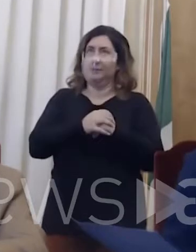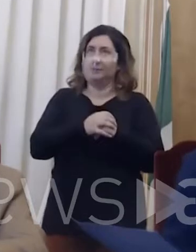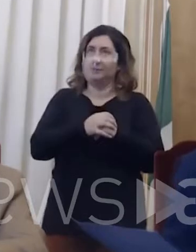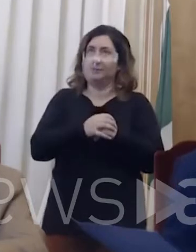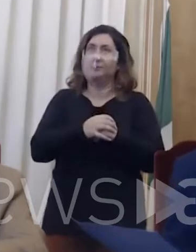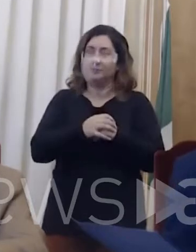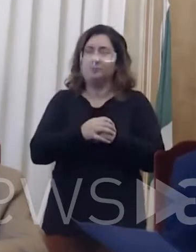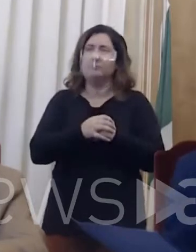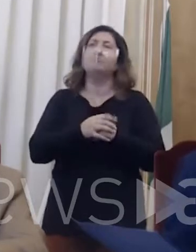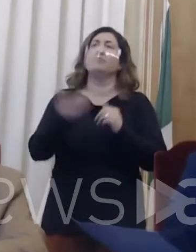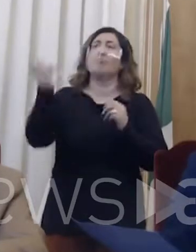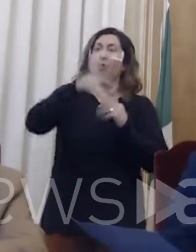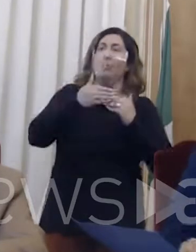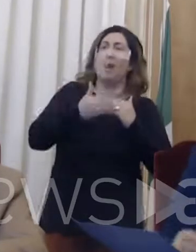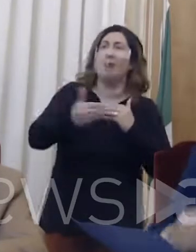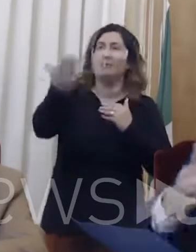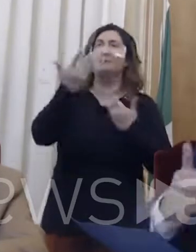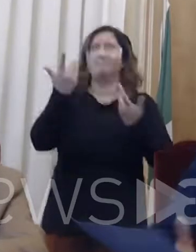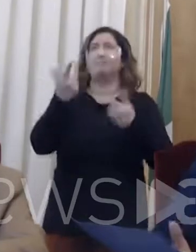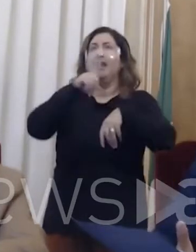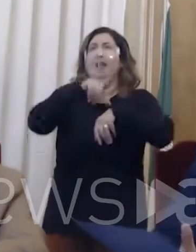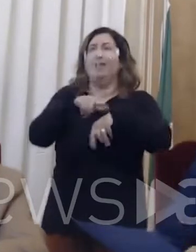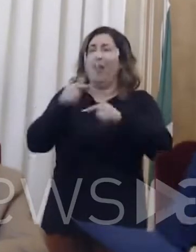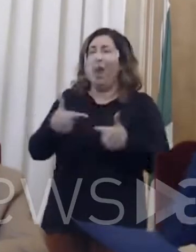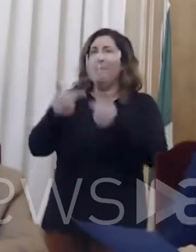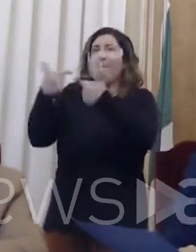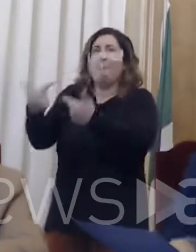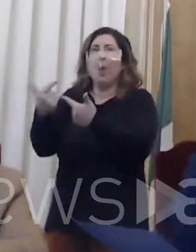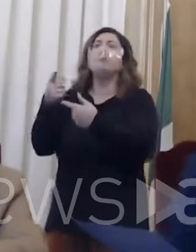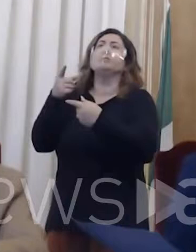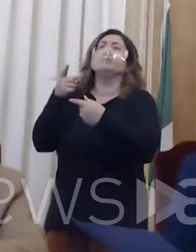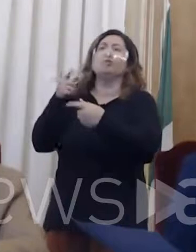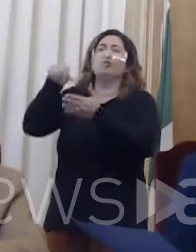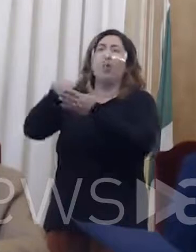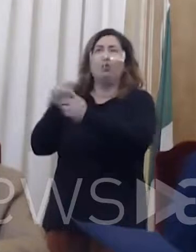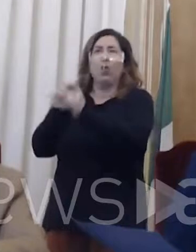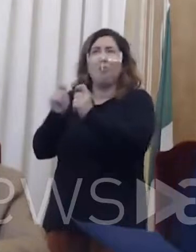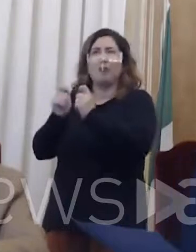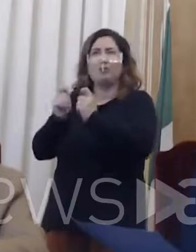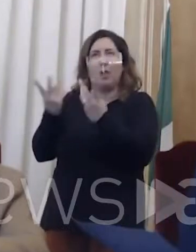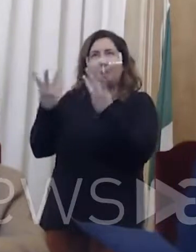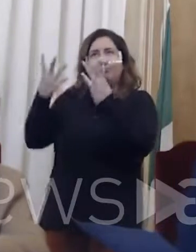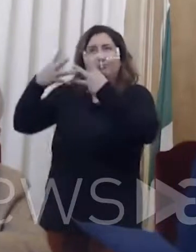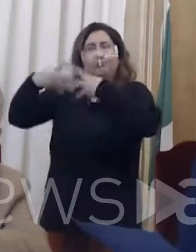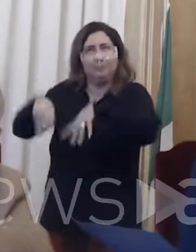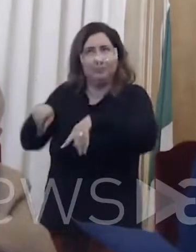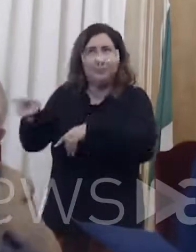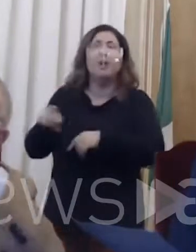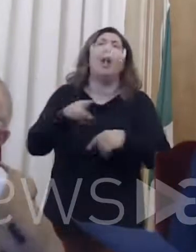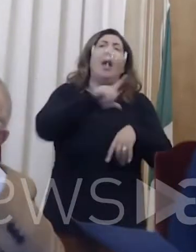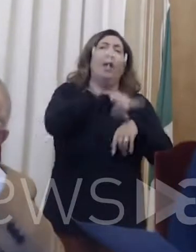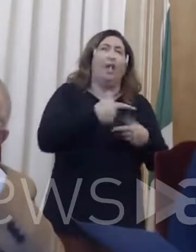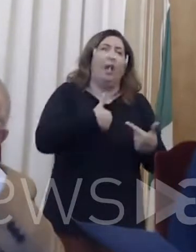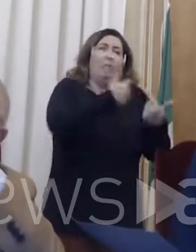con il tempo per le scuole di adeguarsi, con il tempo per i centri commerciali che sabato e domenica rimarranno chiusi, di